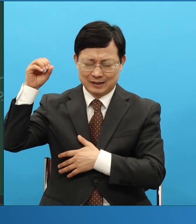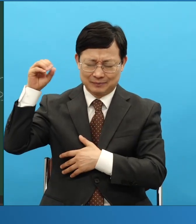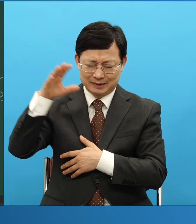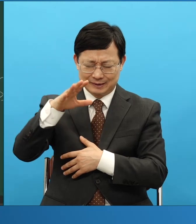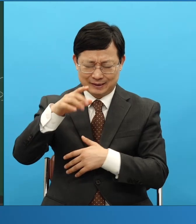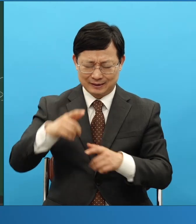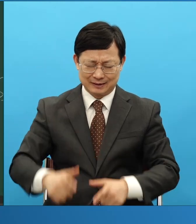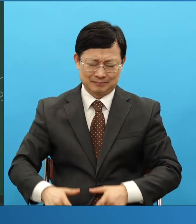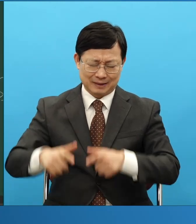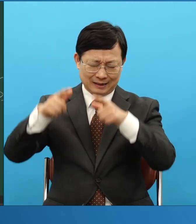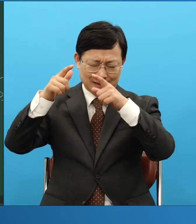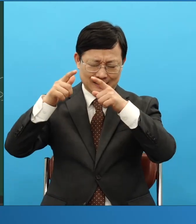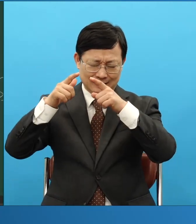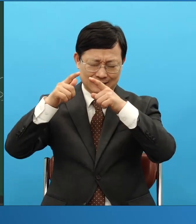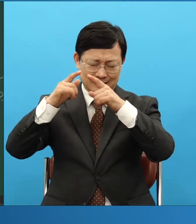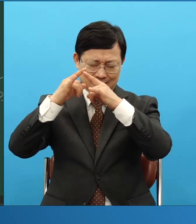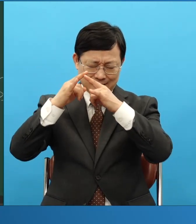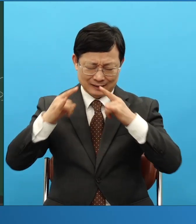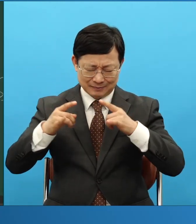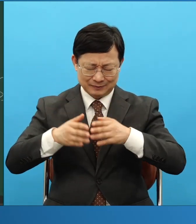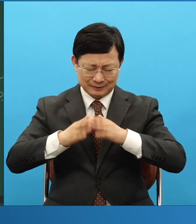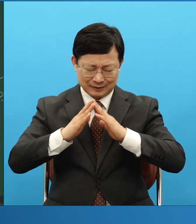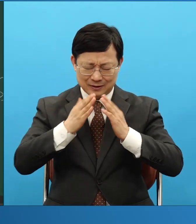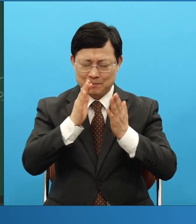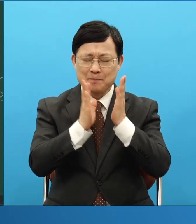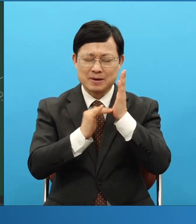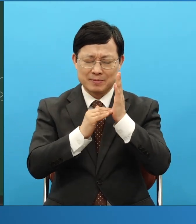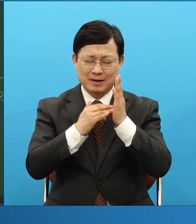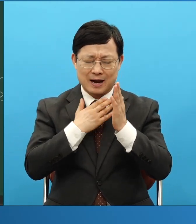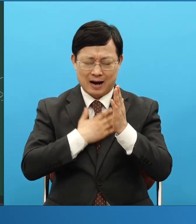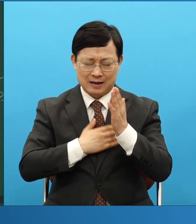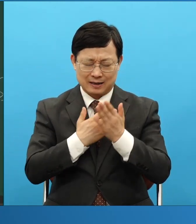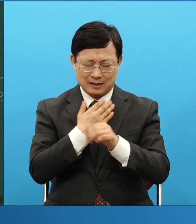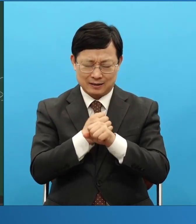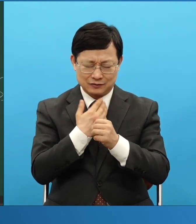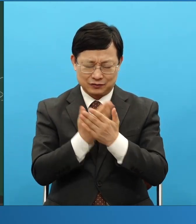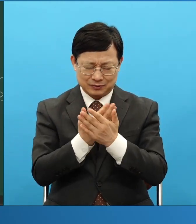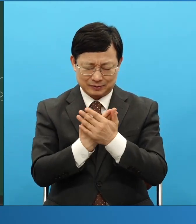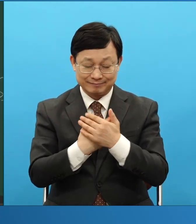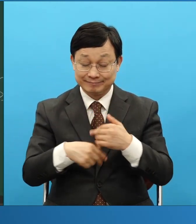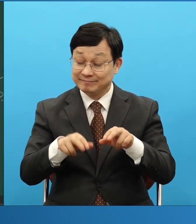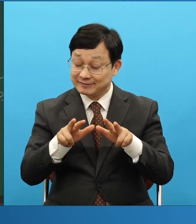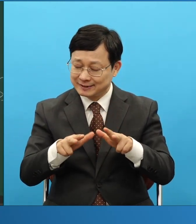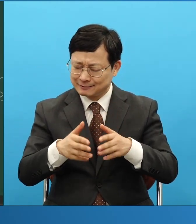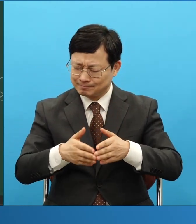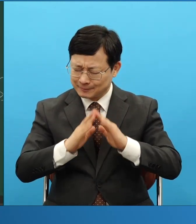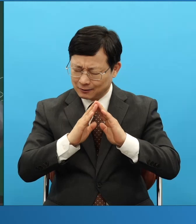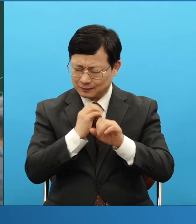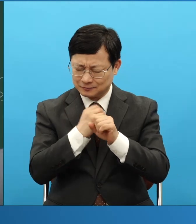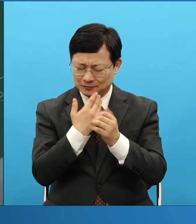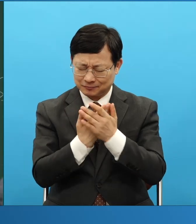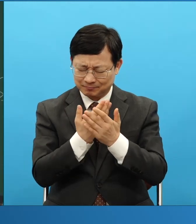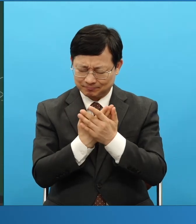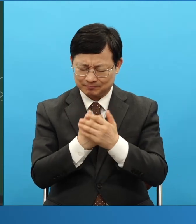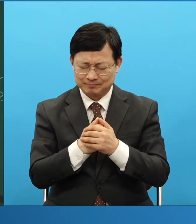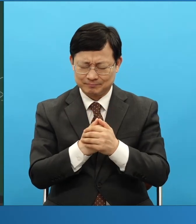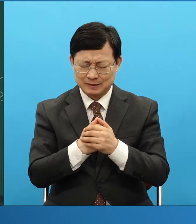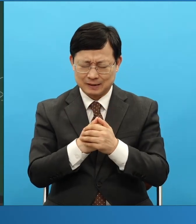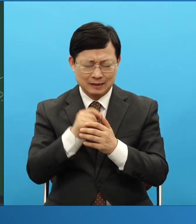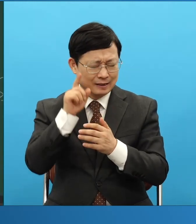비밀을 알게 해 주옵소서 지금 세우게 해 주옵소서 내일 세우게 하십니다